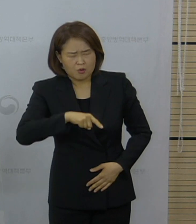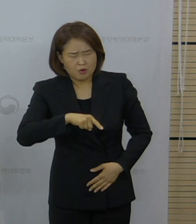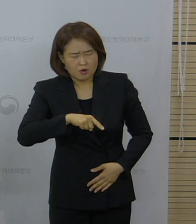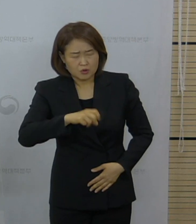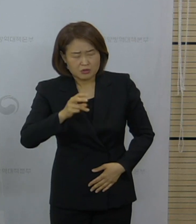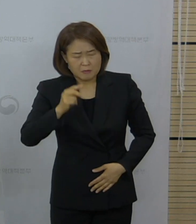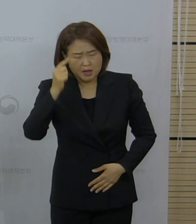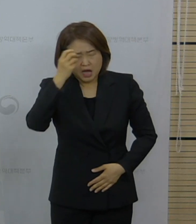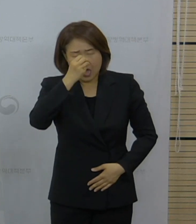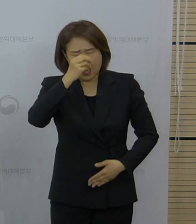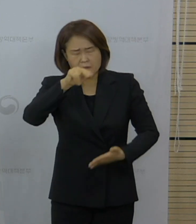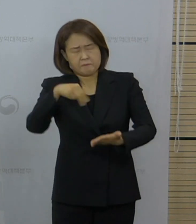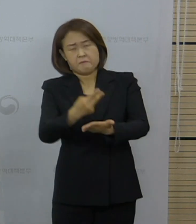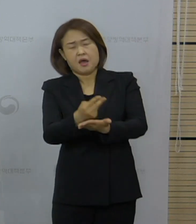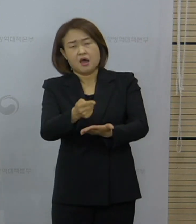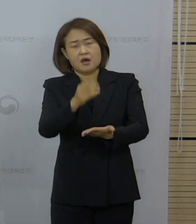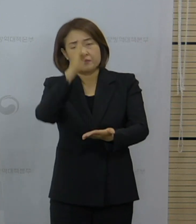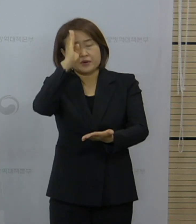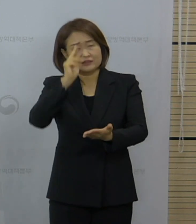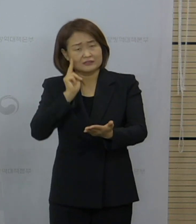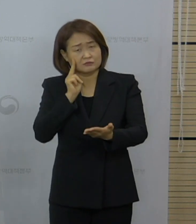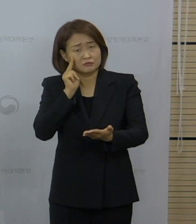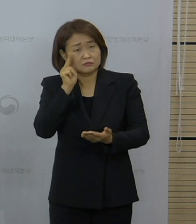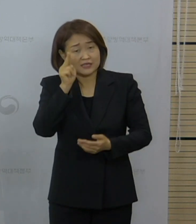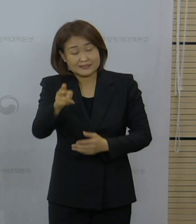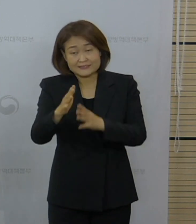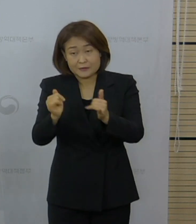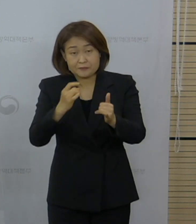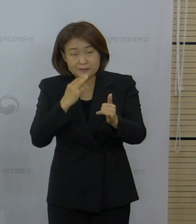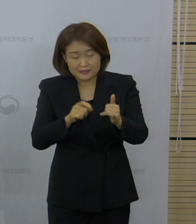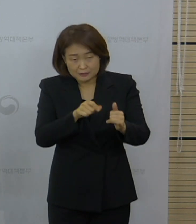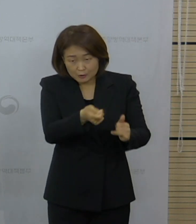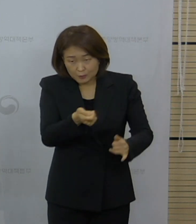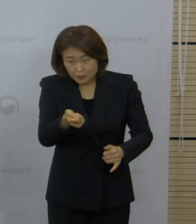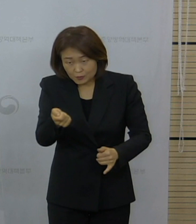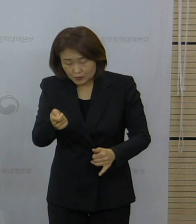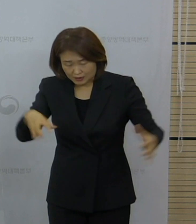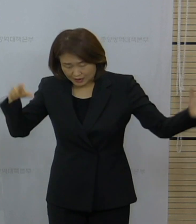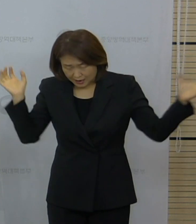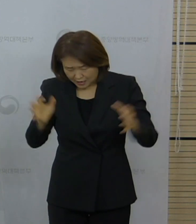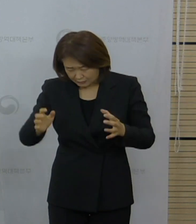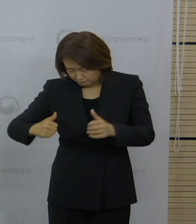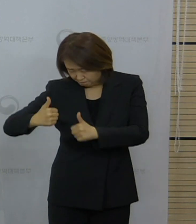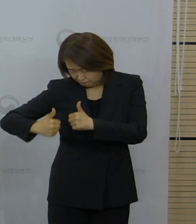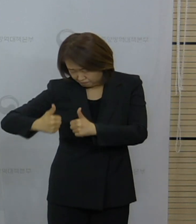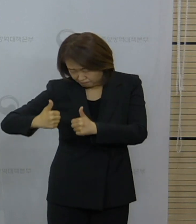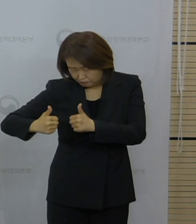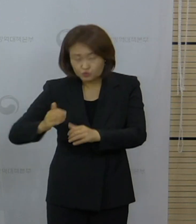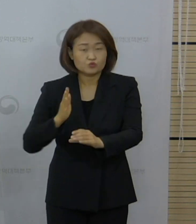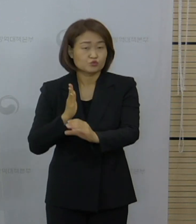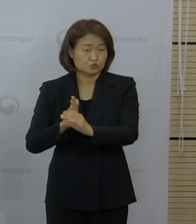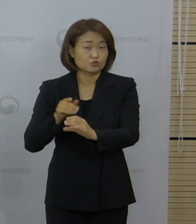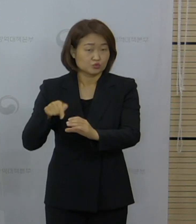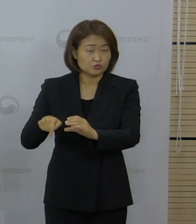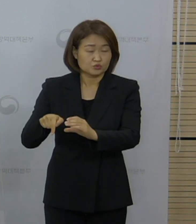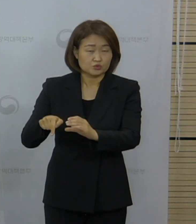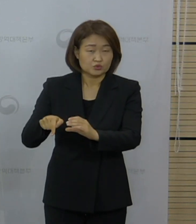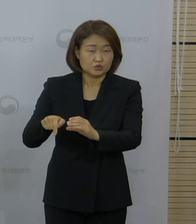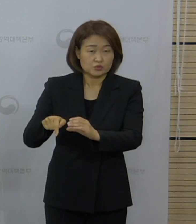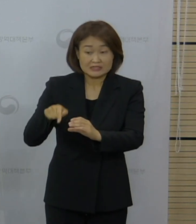쇼크, 중증으로 진행된 케이스들만 저희들이 피해 조사 반에서 심의를 하고 있습니다. 그래서 그